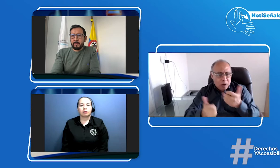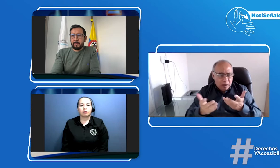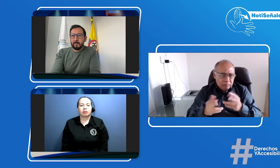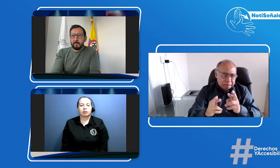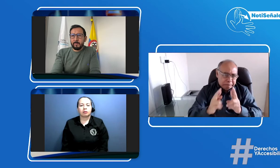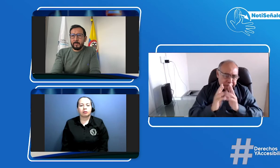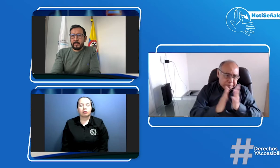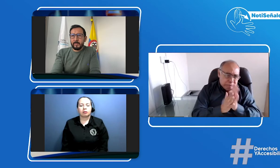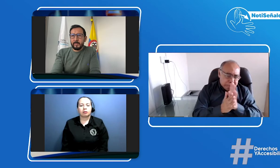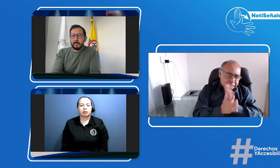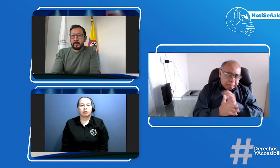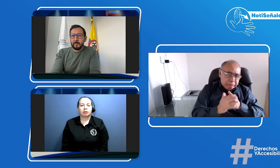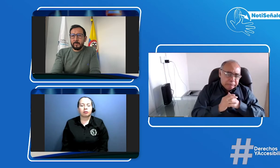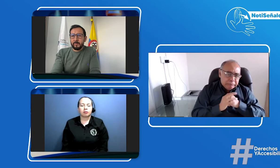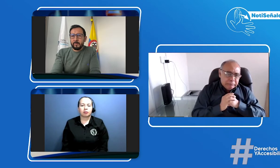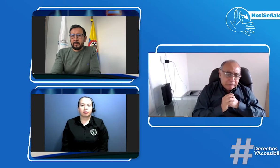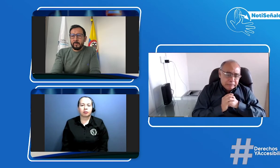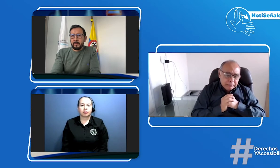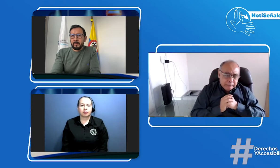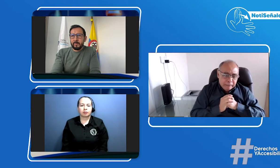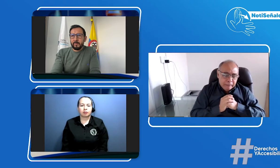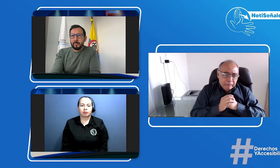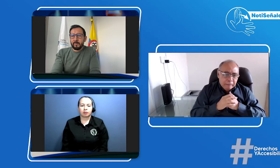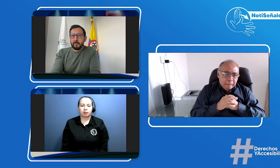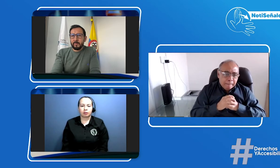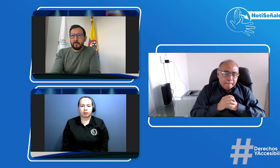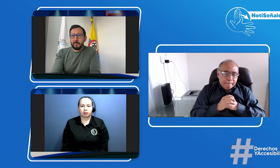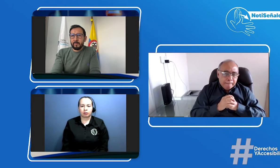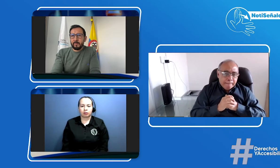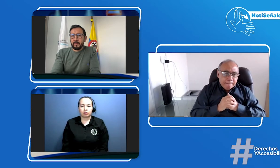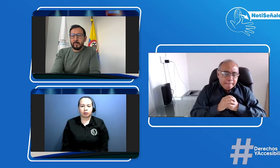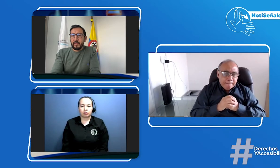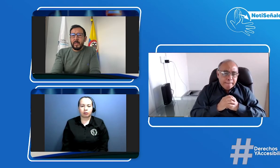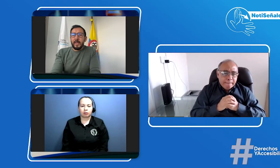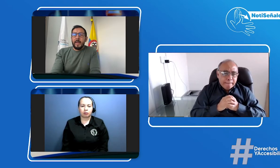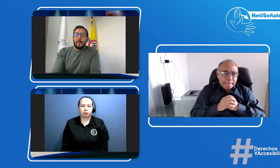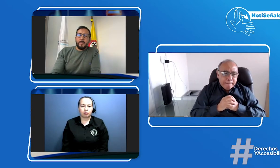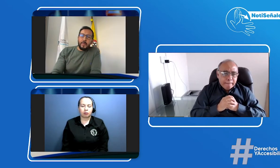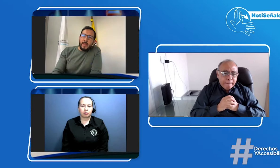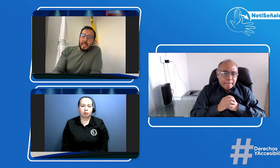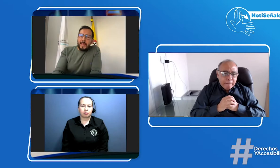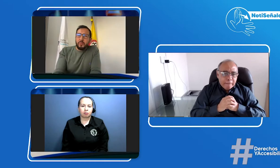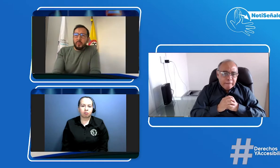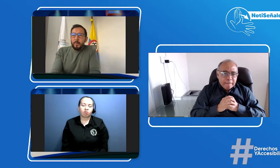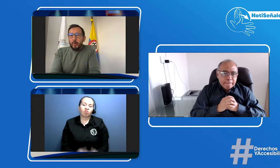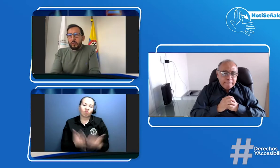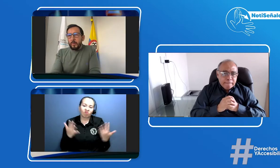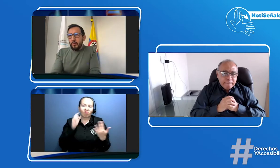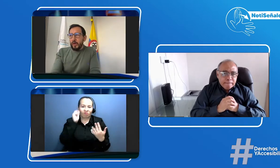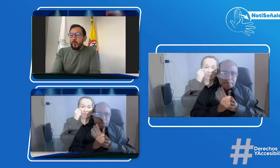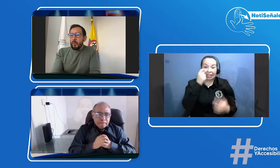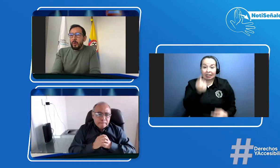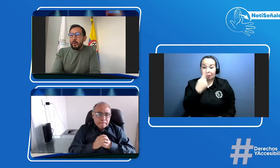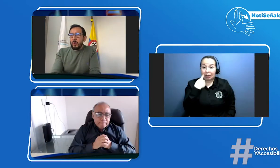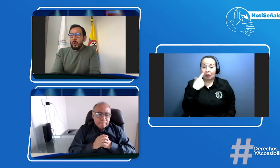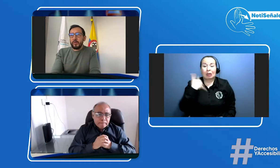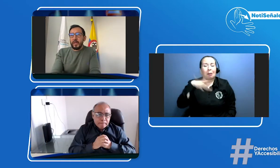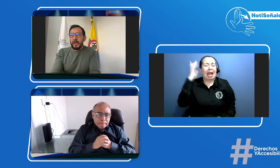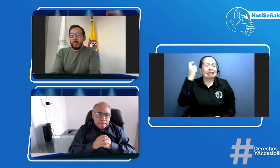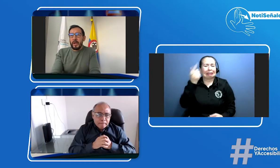centro de reconocimiento al OSEA cuál es mejor Henry eso es una pregunta muy recurrente y queremos dejarlo claro